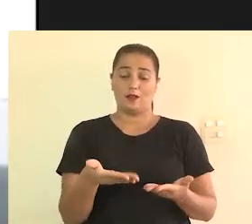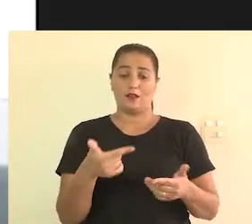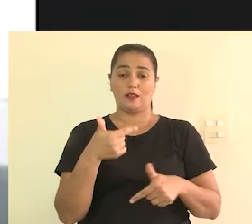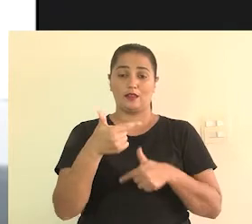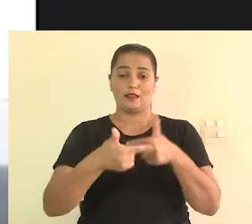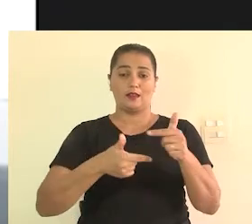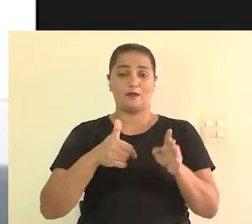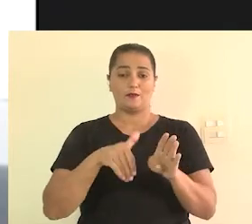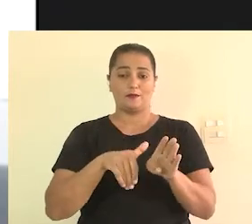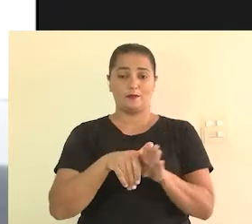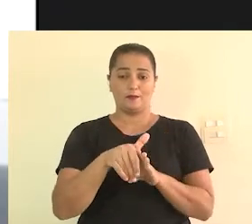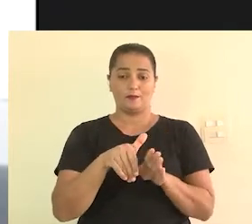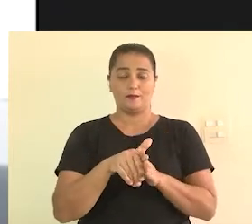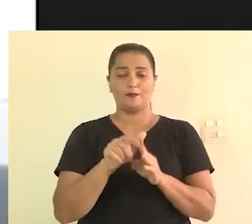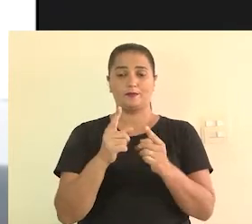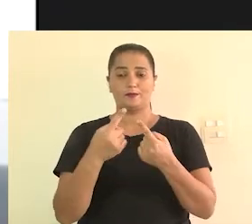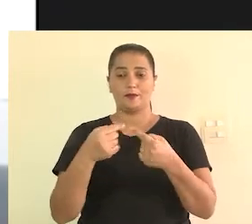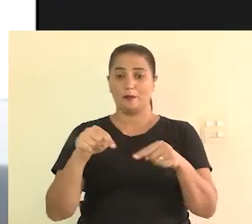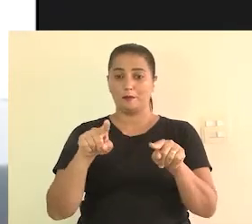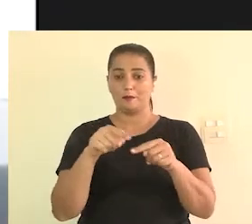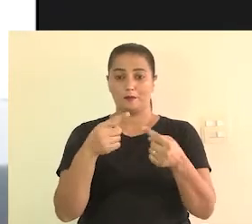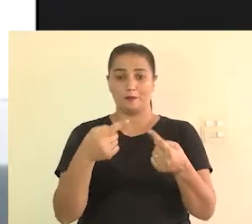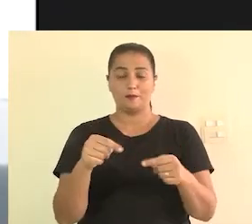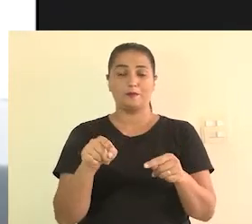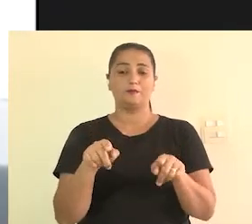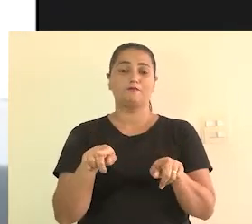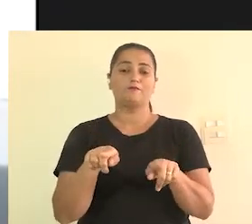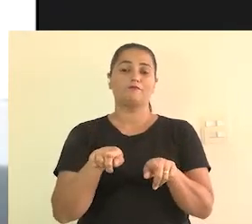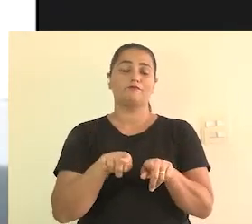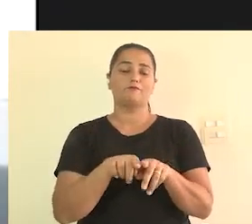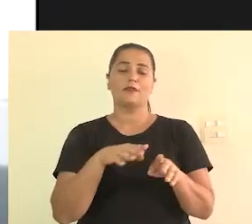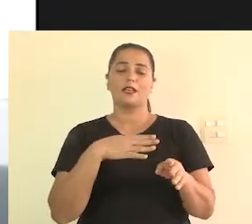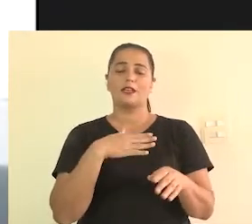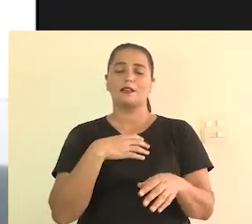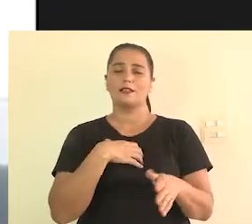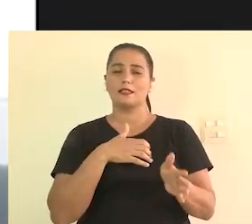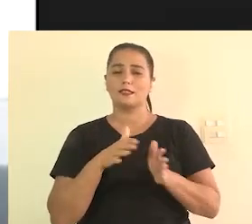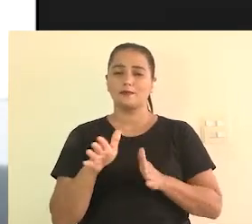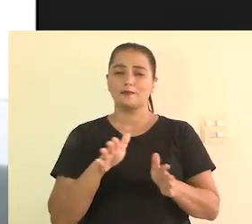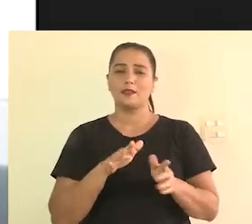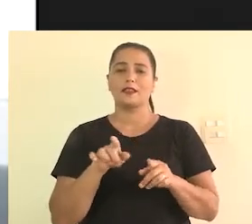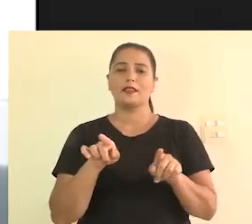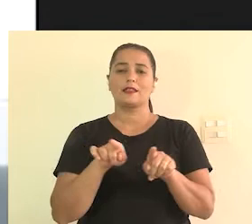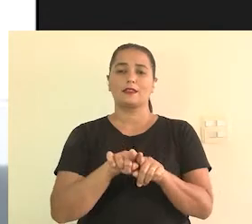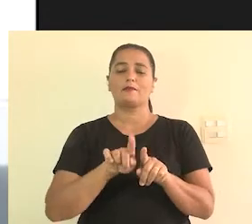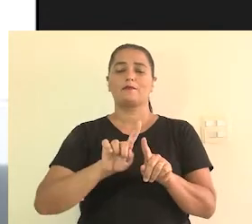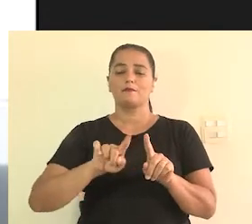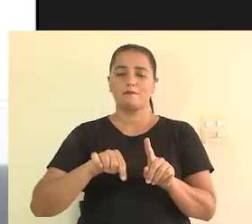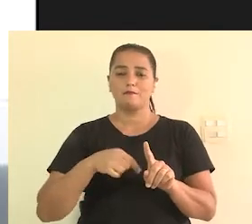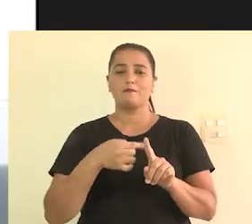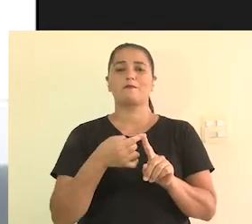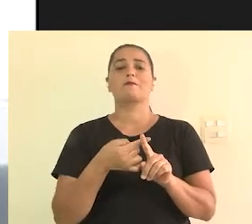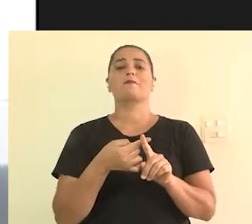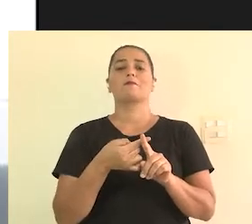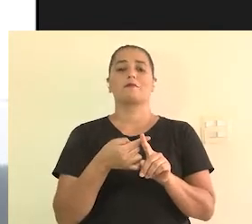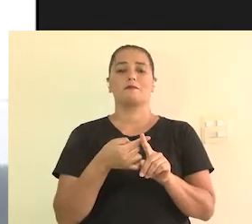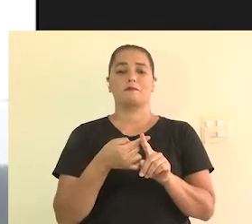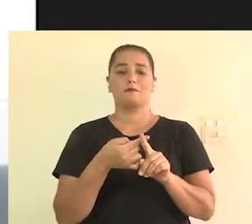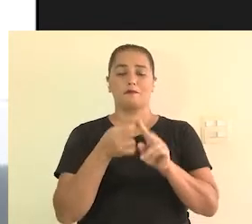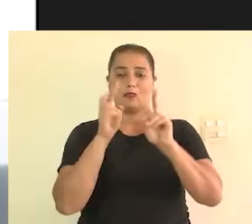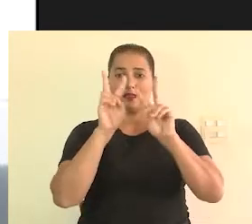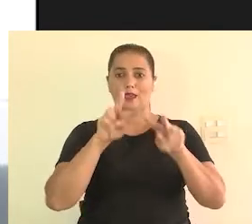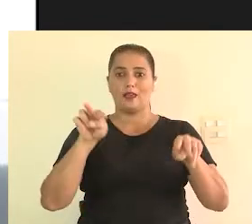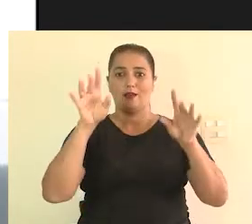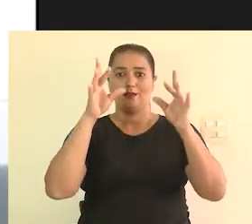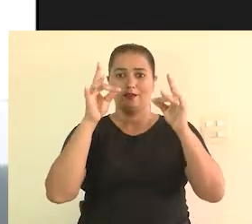como consultor na área da música, da acessibilidade e, mais especificamente, com